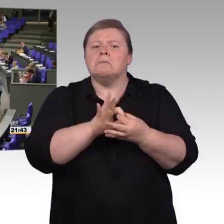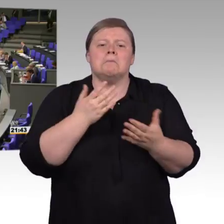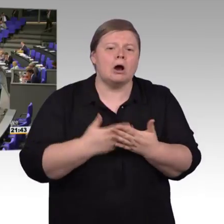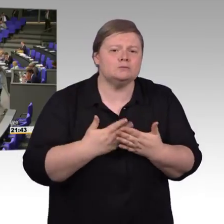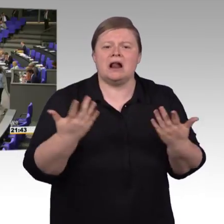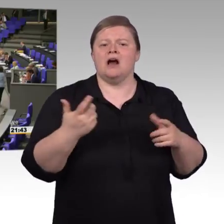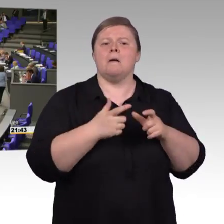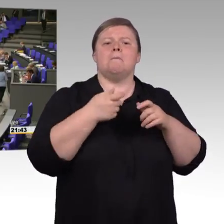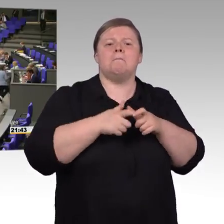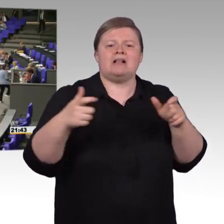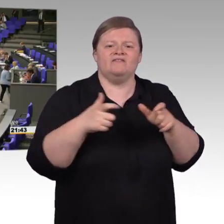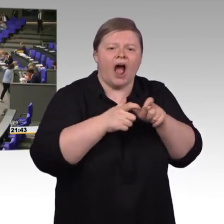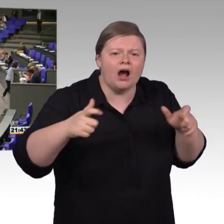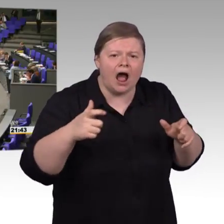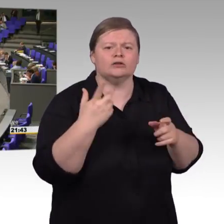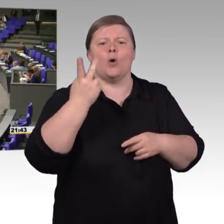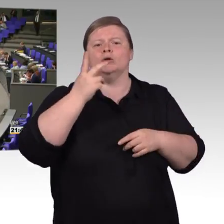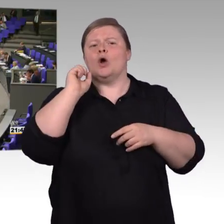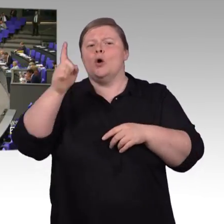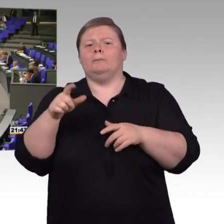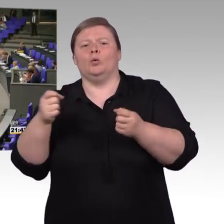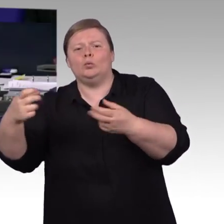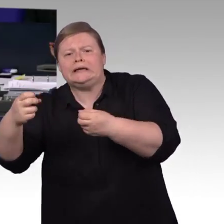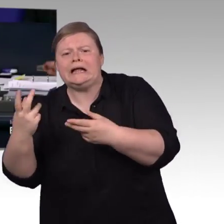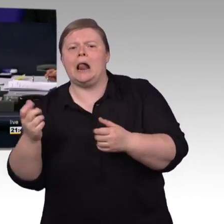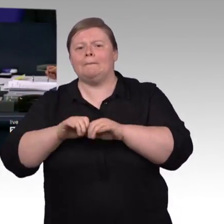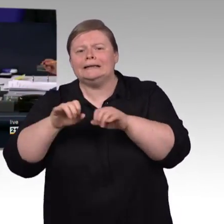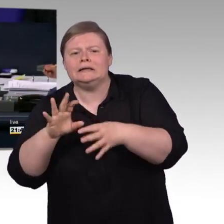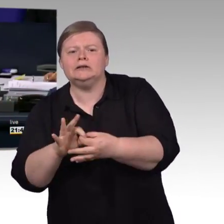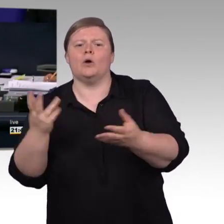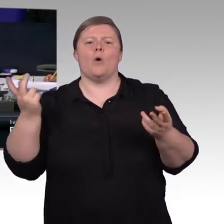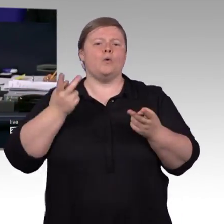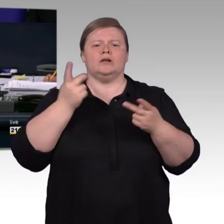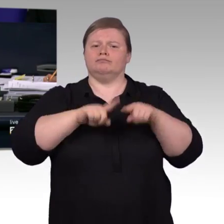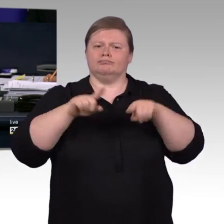Vielen Dank, Kerstin Griese. Nächster Redner, Martin Sichert für die AfD-Fraktion.